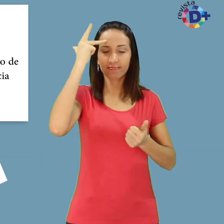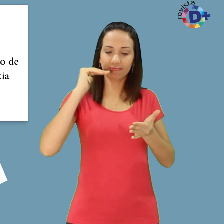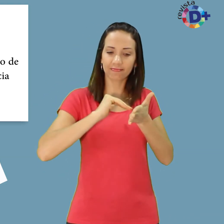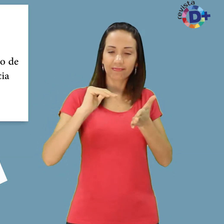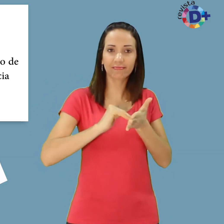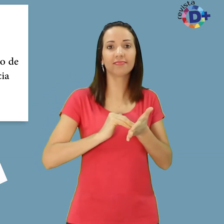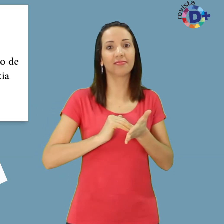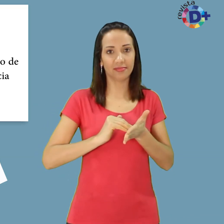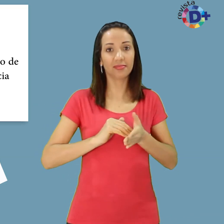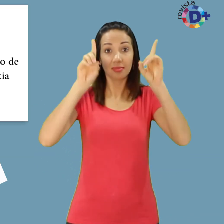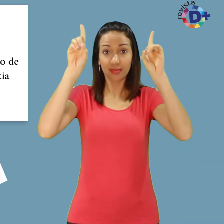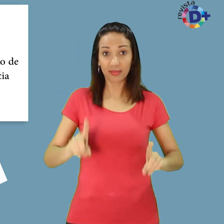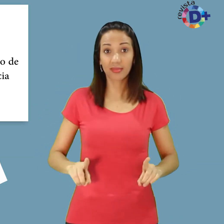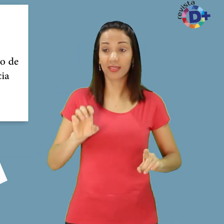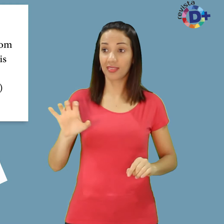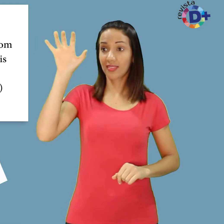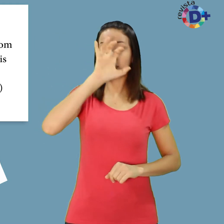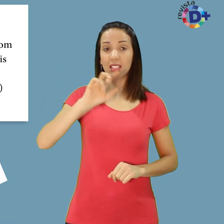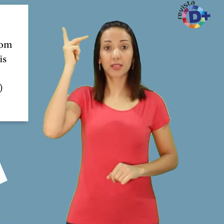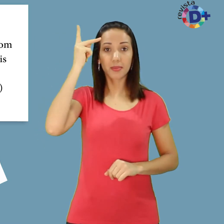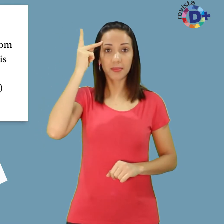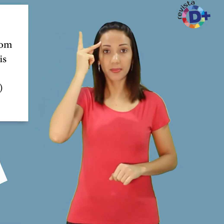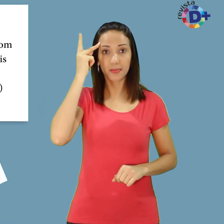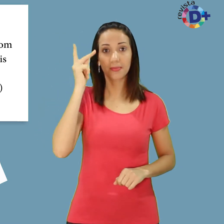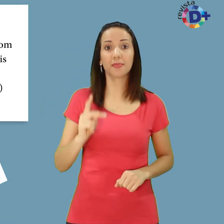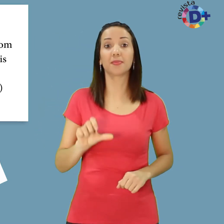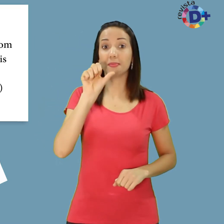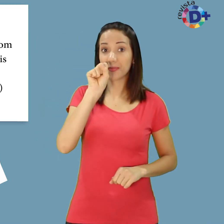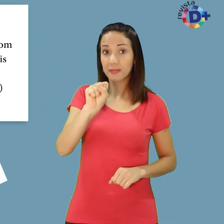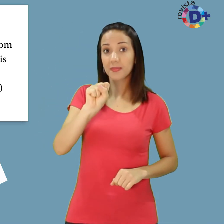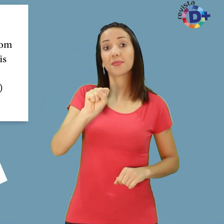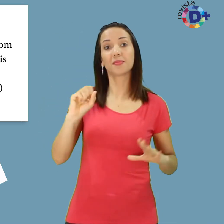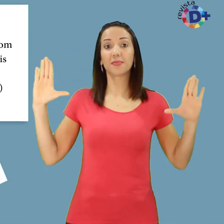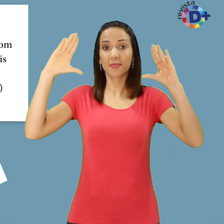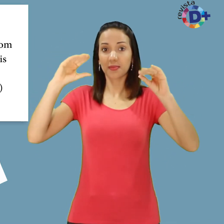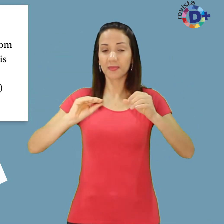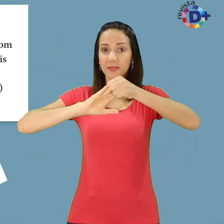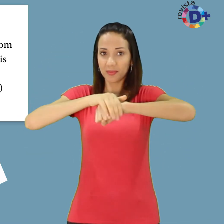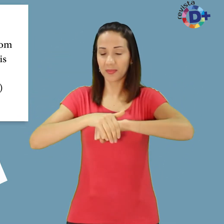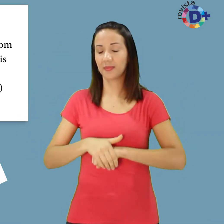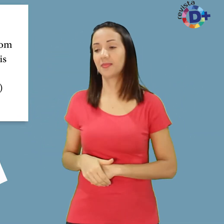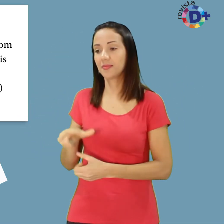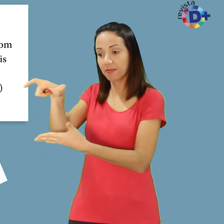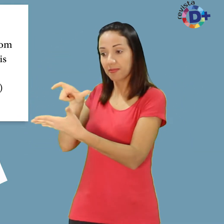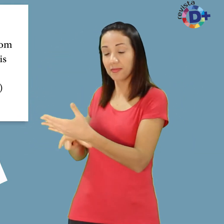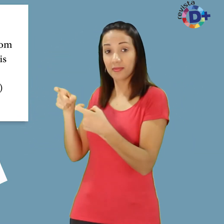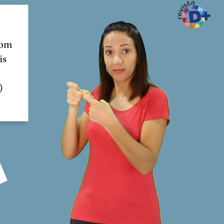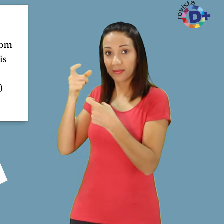Deficiência do Estado de São Paulo Das 20h às 21h Laudo para Pessoas com Deficiência e